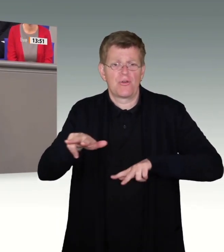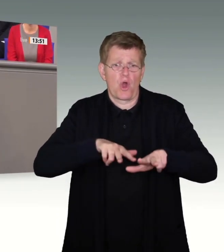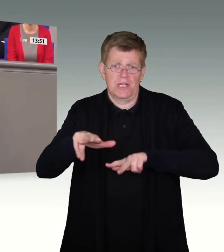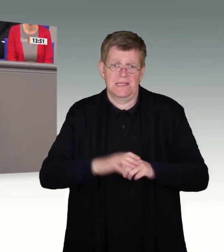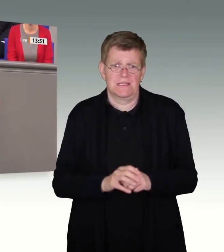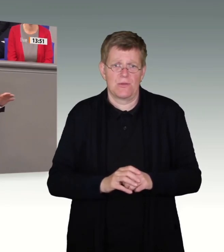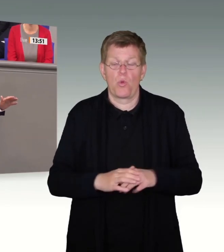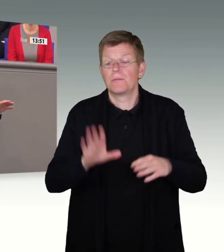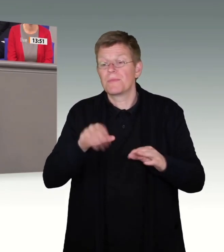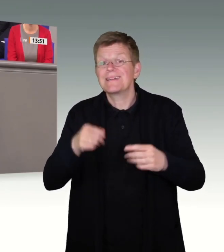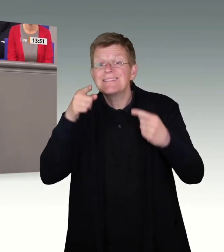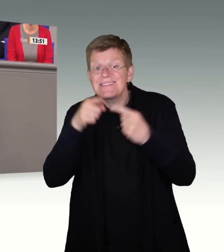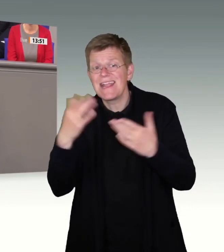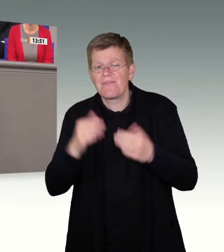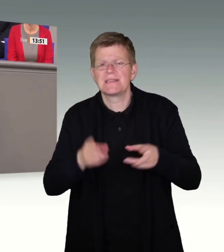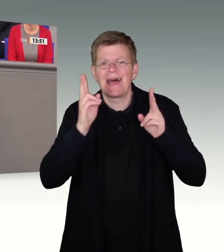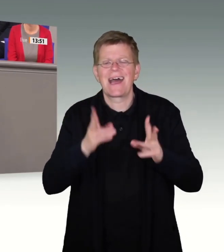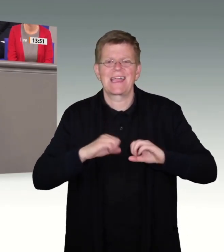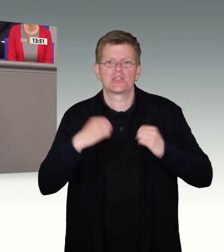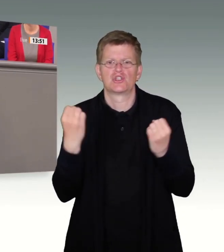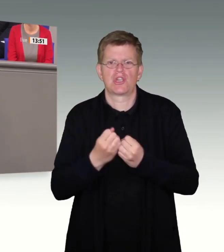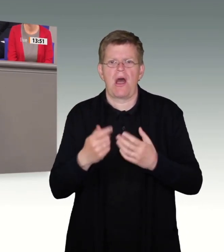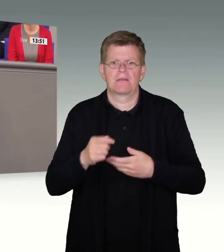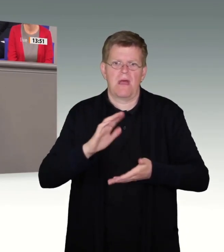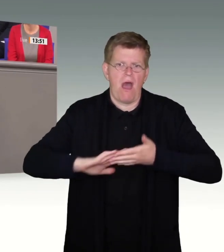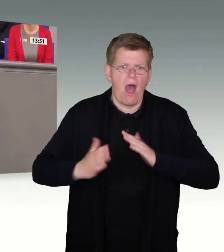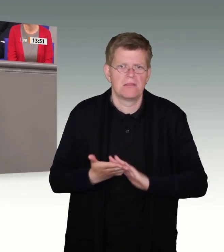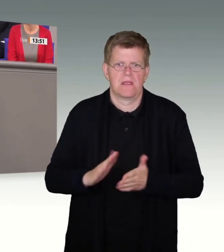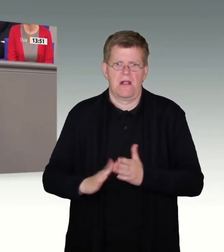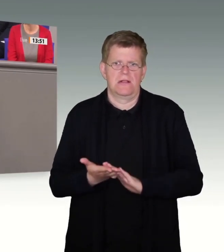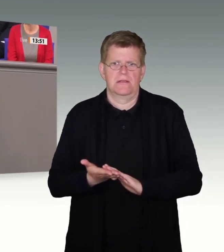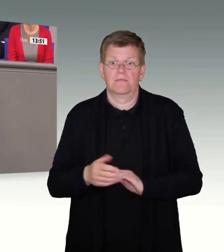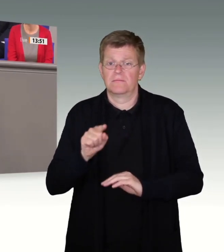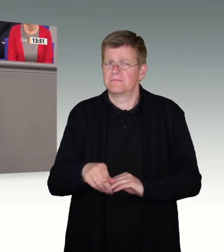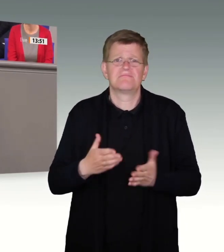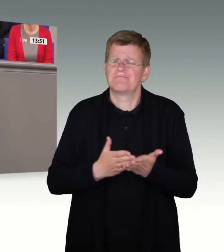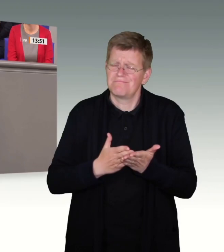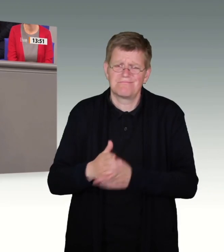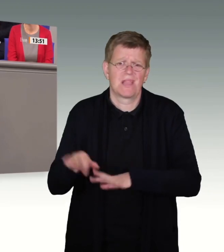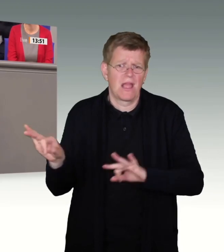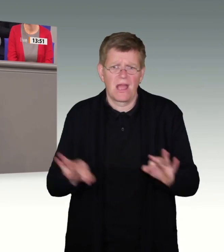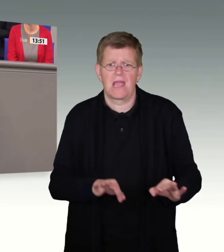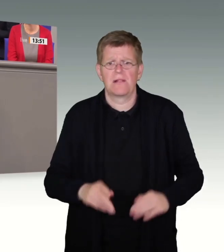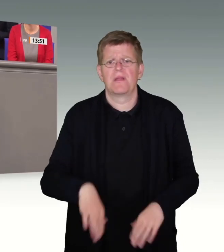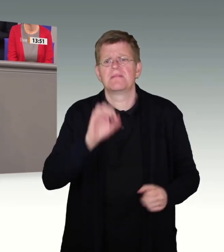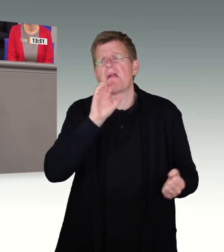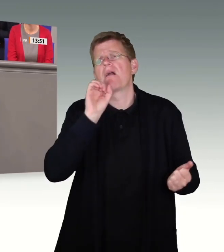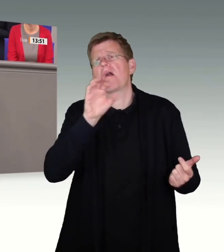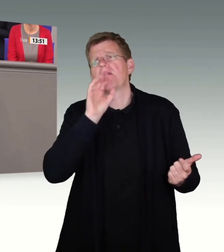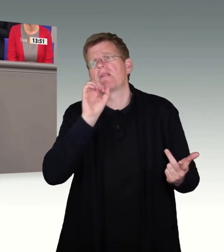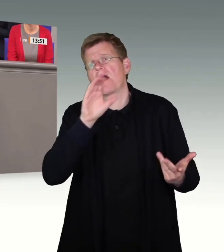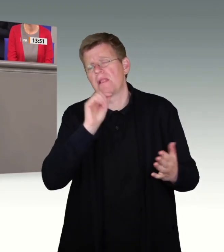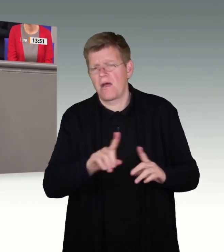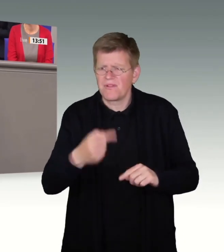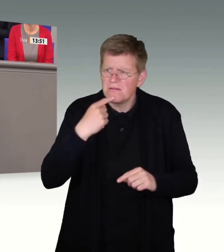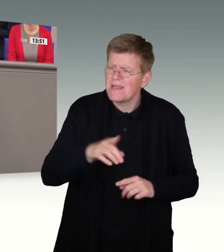Handeln, das teilweise durch alle gerichtlichen Instanzen bestätigt wurde, regelmäßig medial anprangern und als inhuman